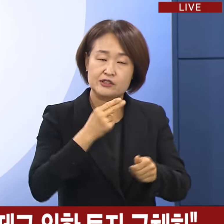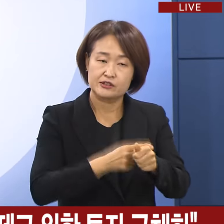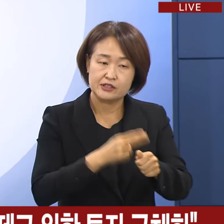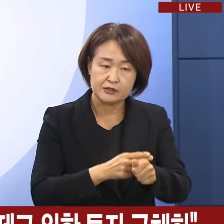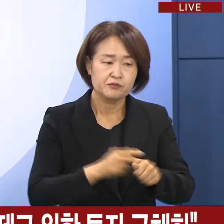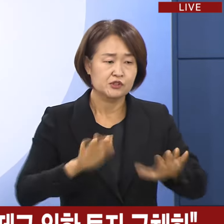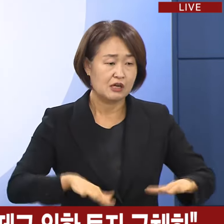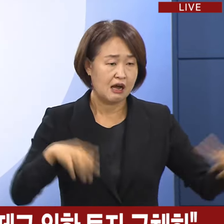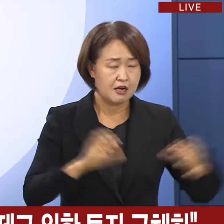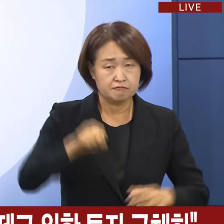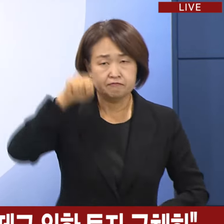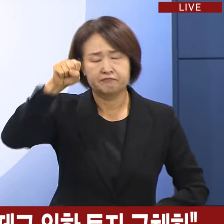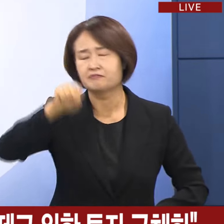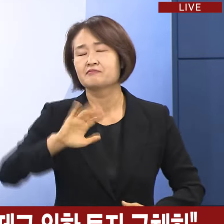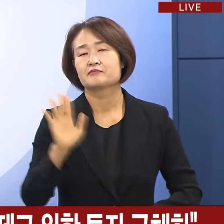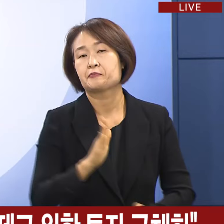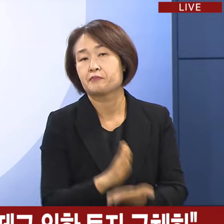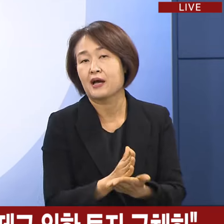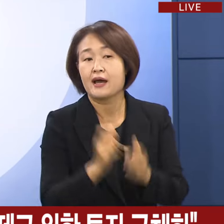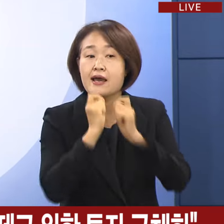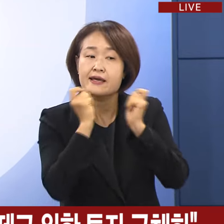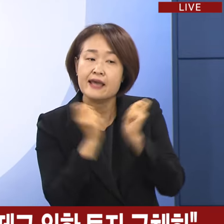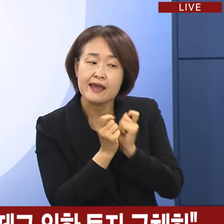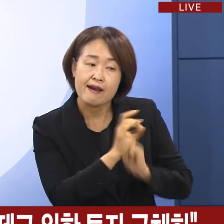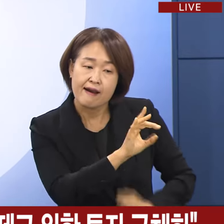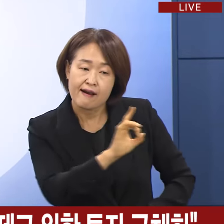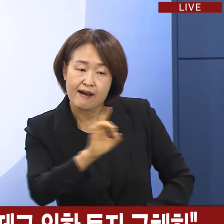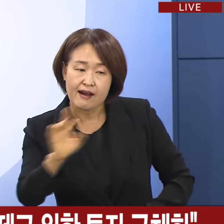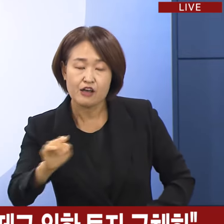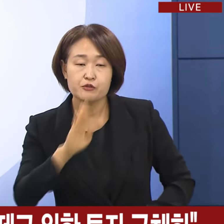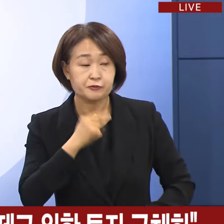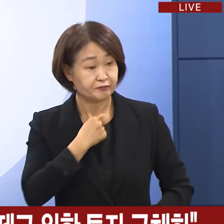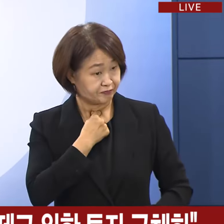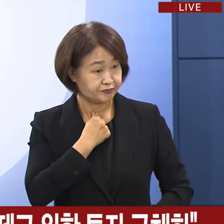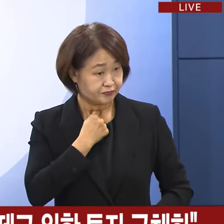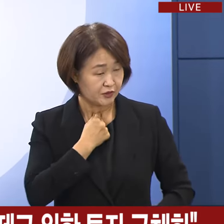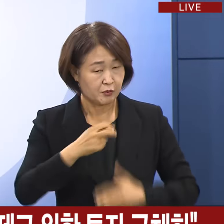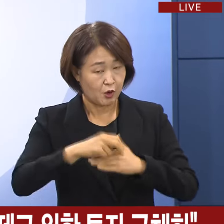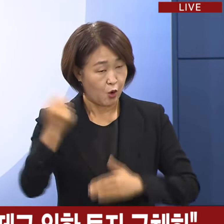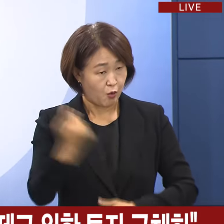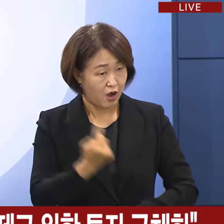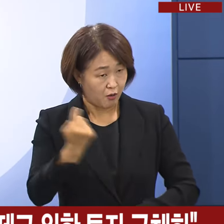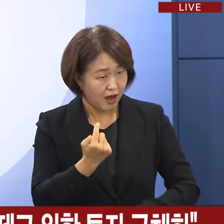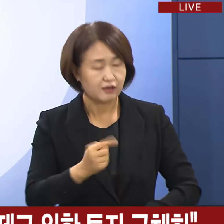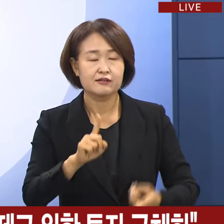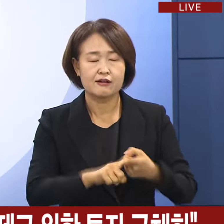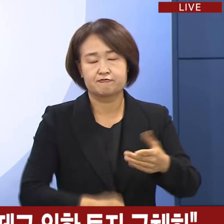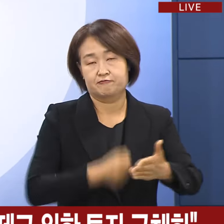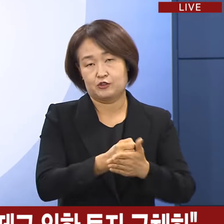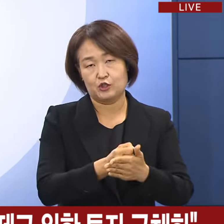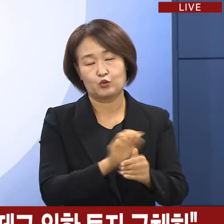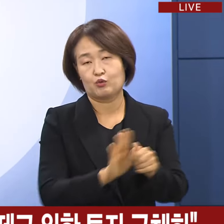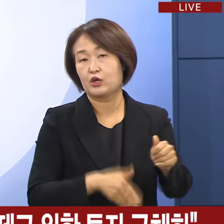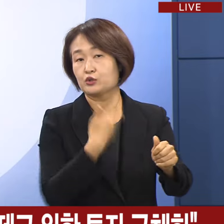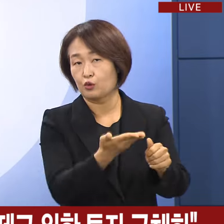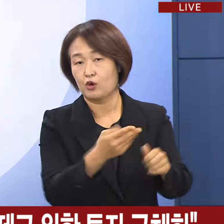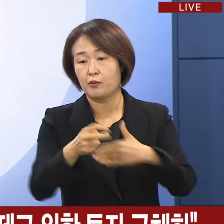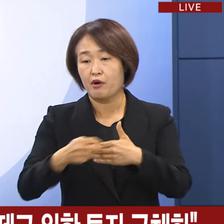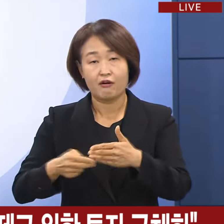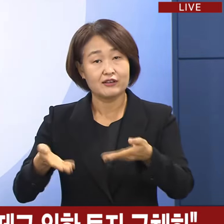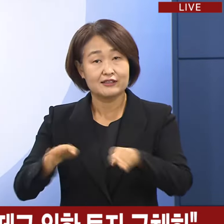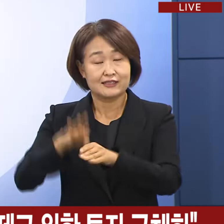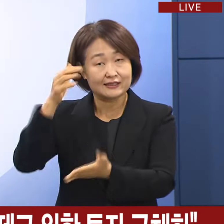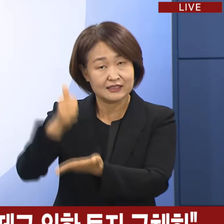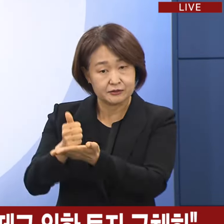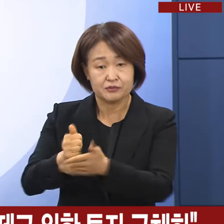집단 행동이 아닌 개별 의향에 따라 복귀 여부를 결정할 수 있도록 병원장에게 내린